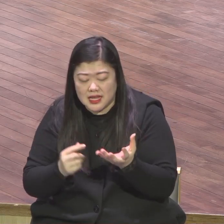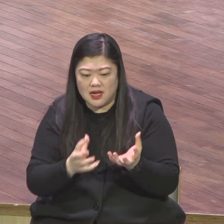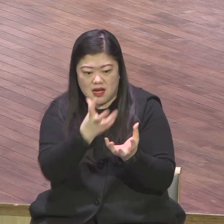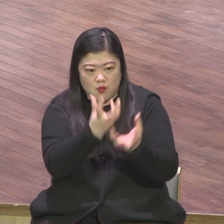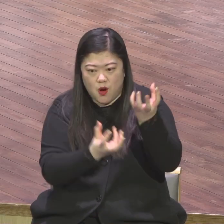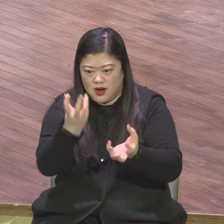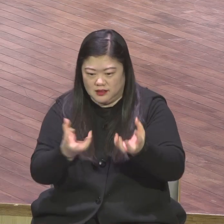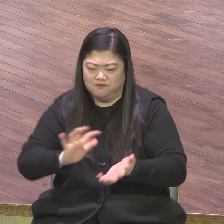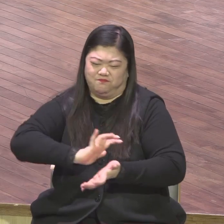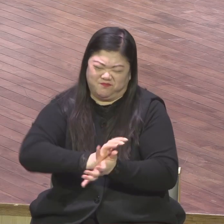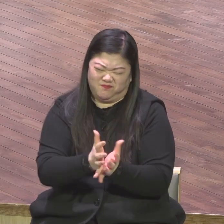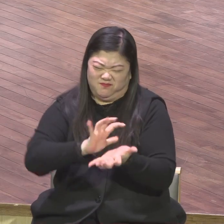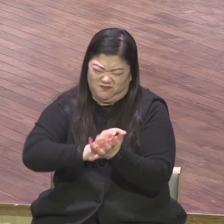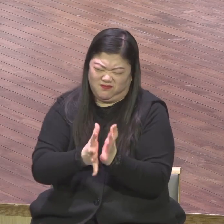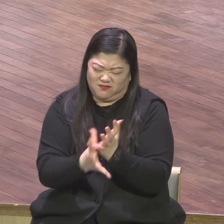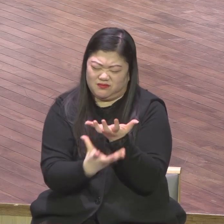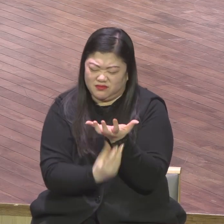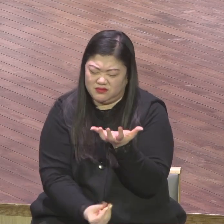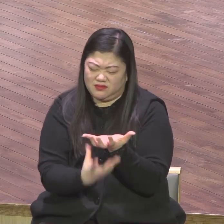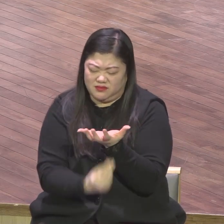계속 밀리는 것입니다 이 즉복이